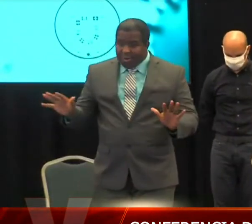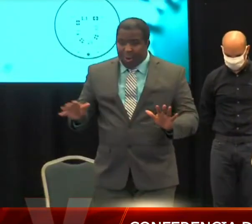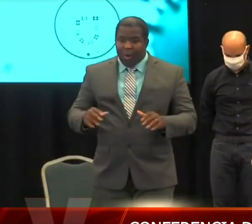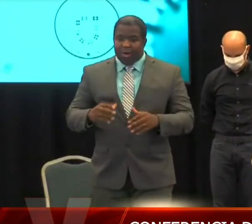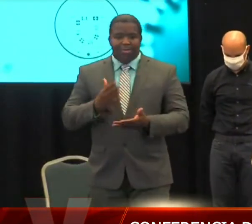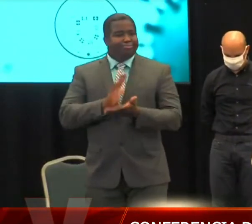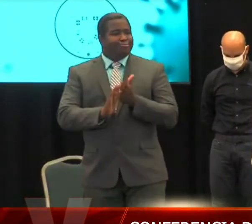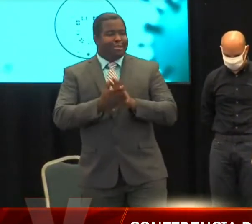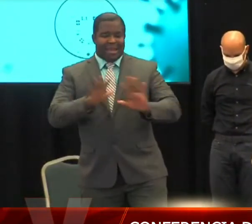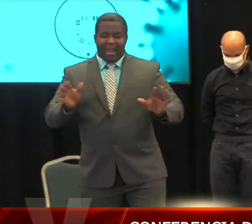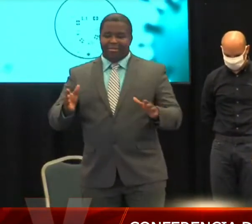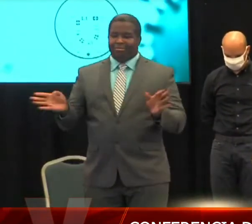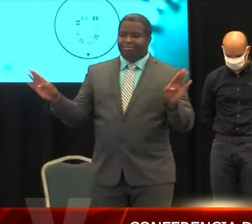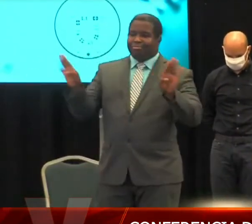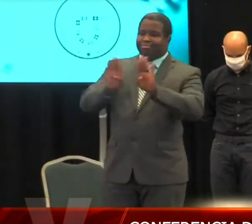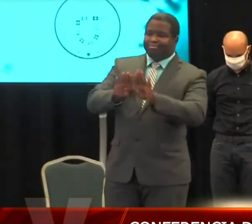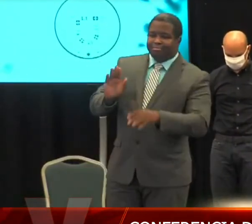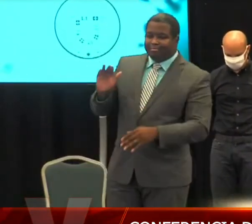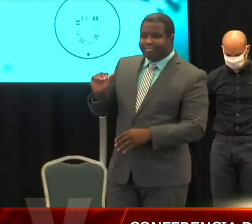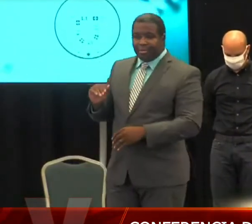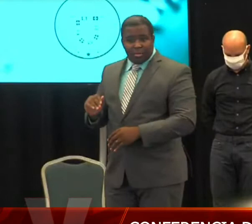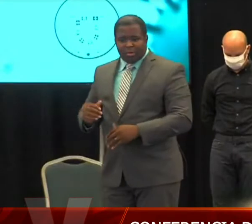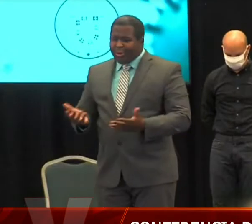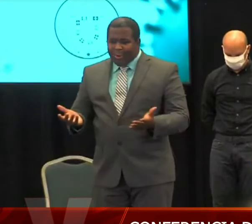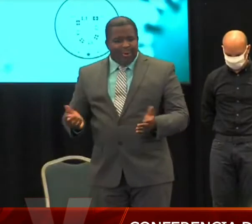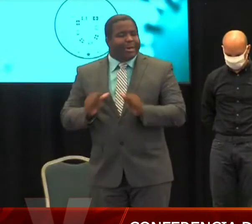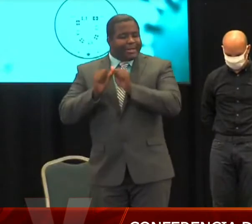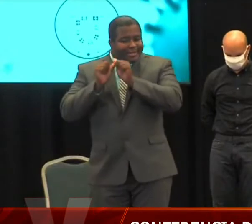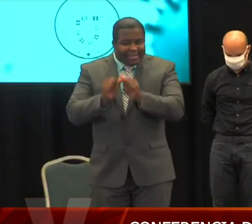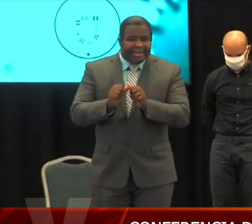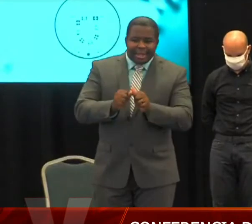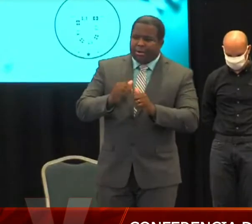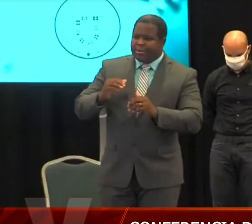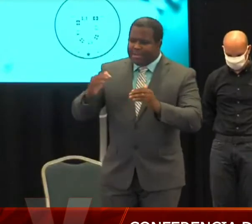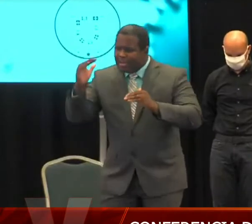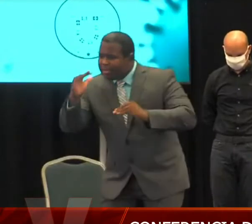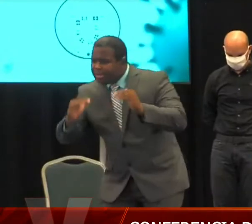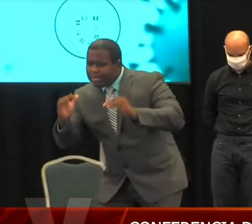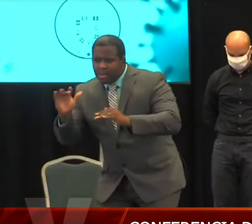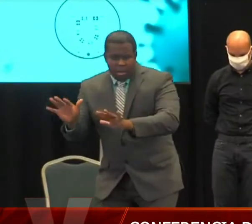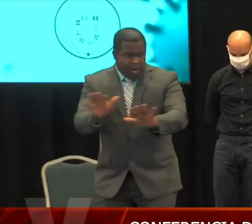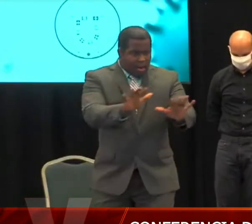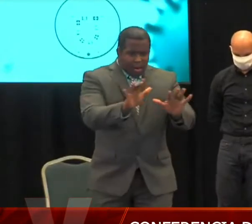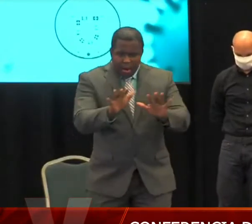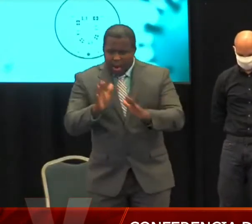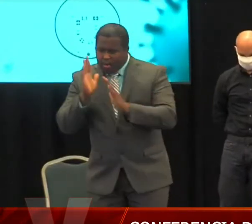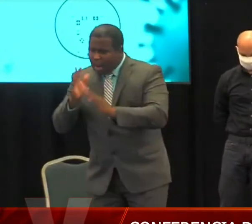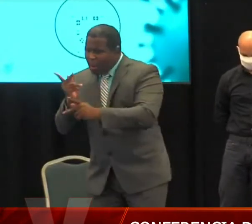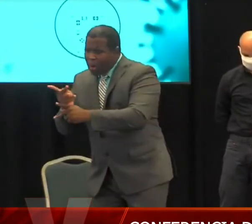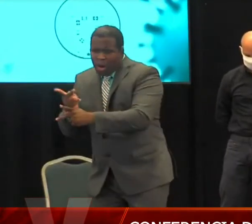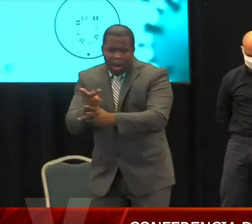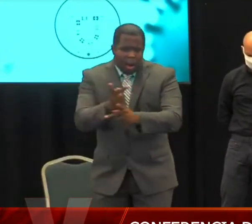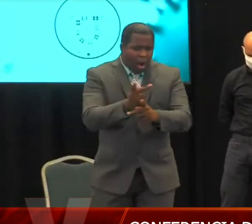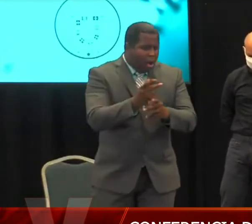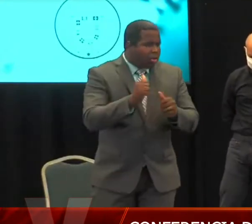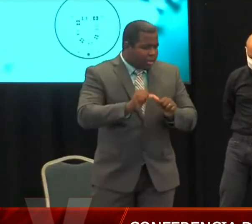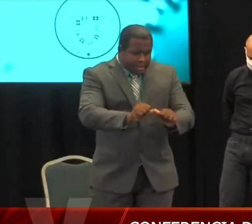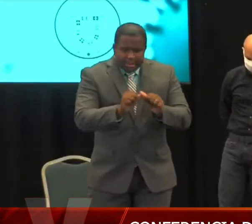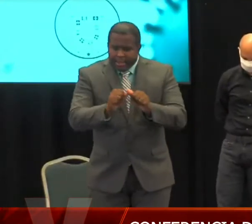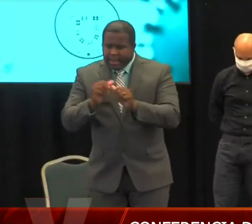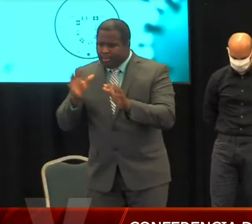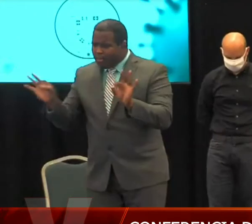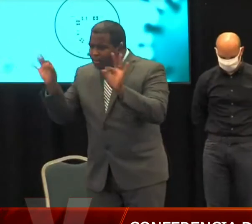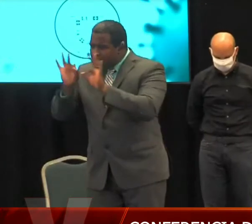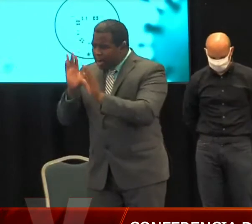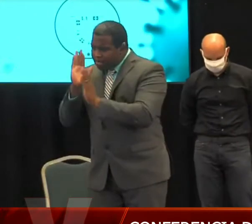lo que estamos haciendo es ese balance entre la salud y la economía de una manera que nos permita movernos hacia adelante. Y estos profesionales van